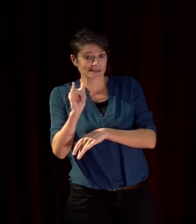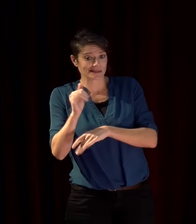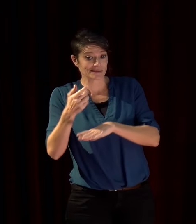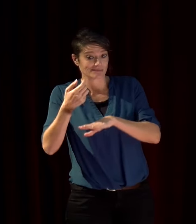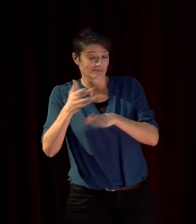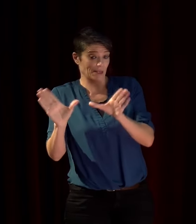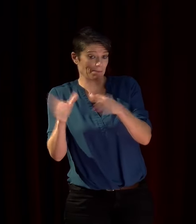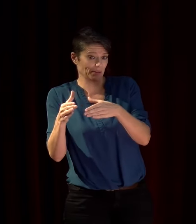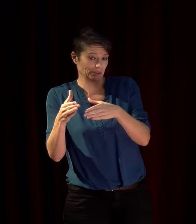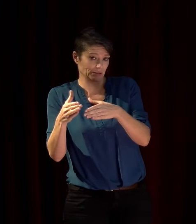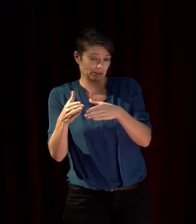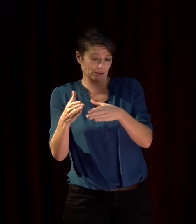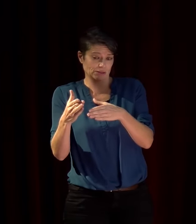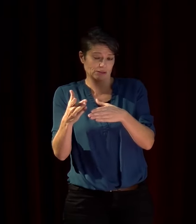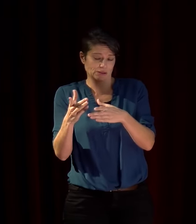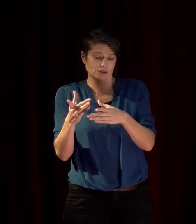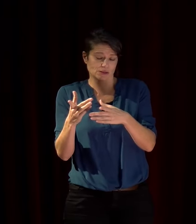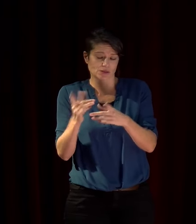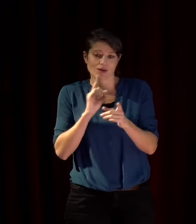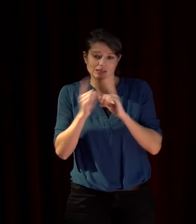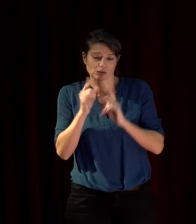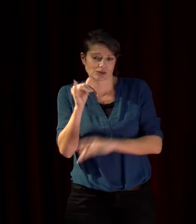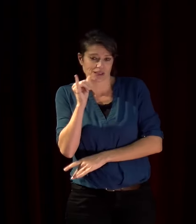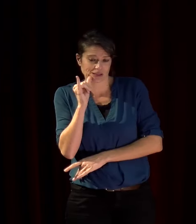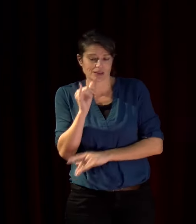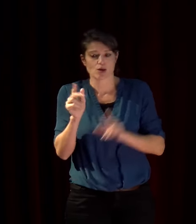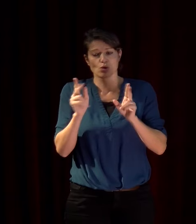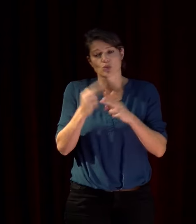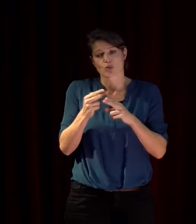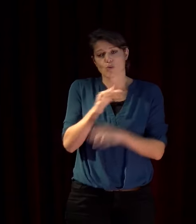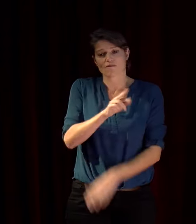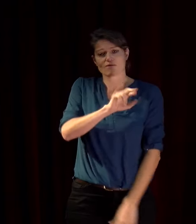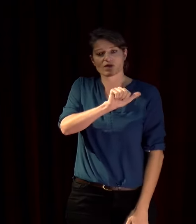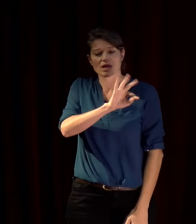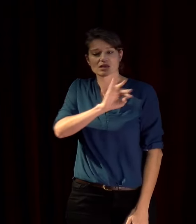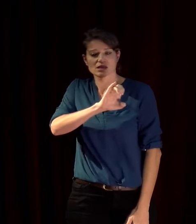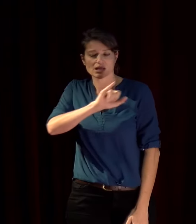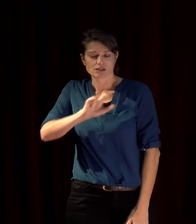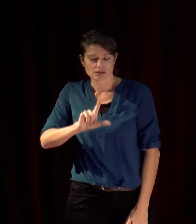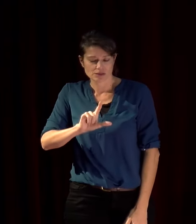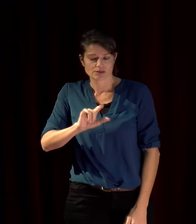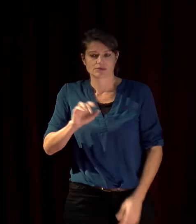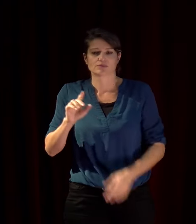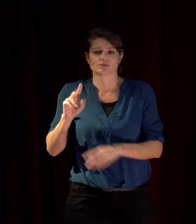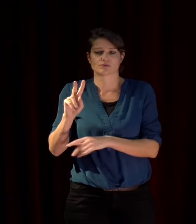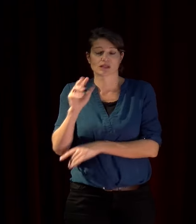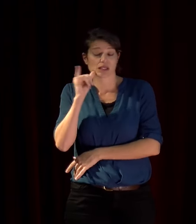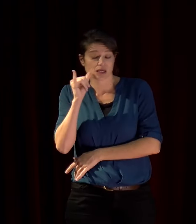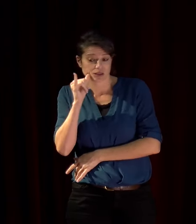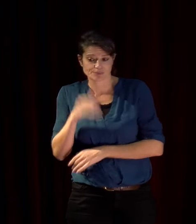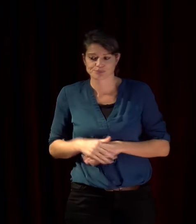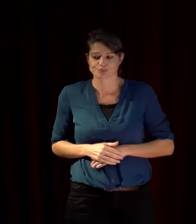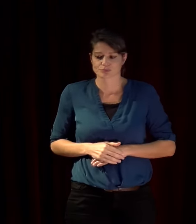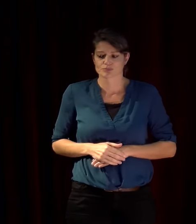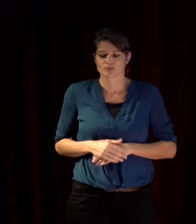fasciste qui s'appelle Fratelli d'Italia le parti de Giorgia Meloni qui est l'actuel chef du